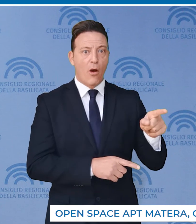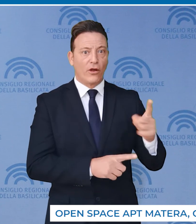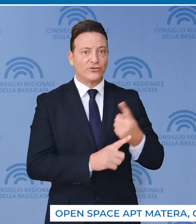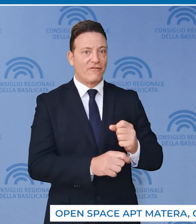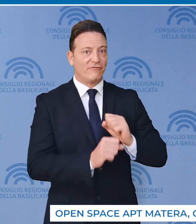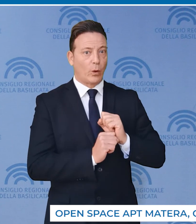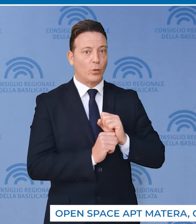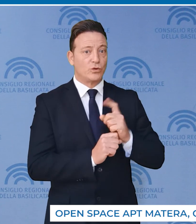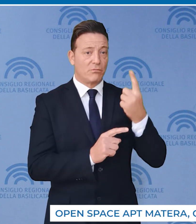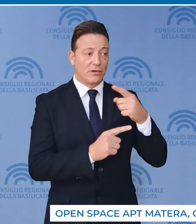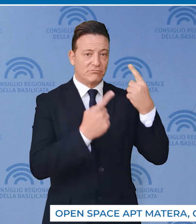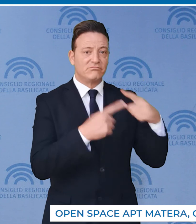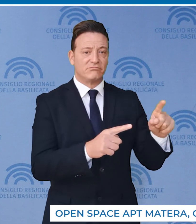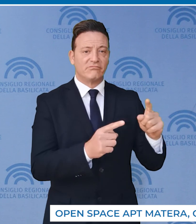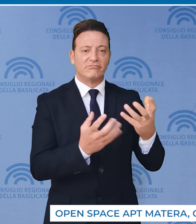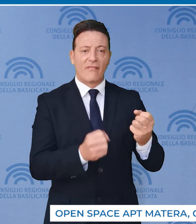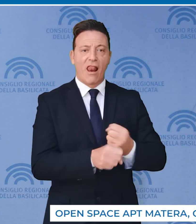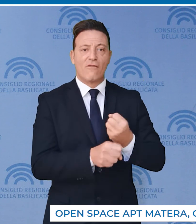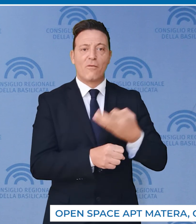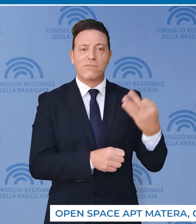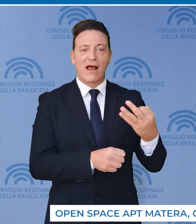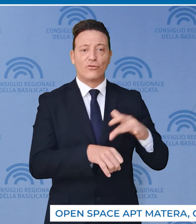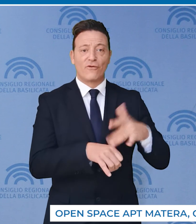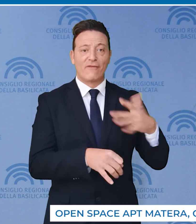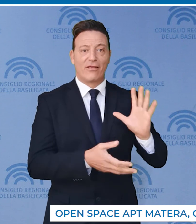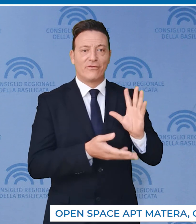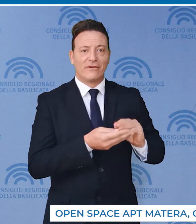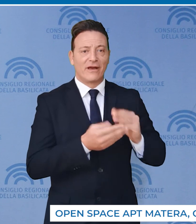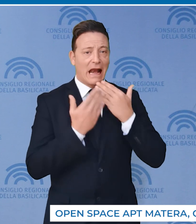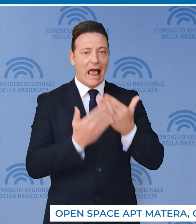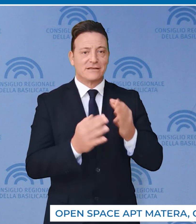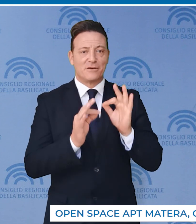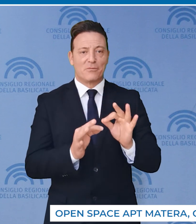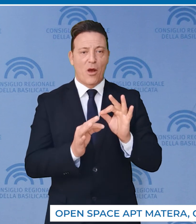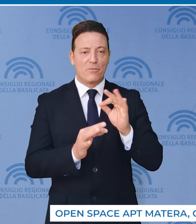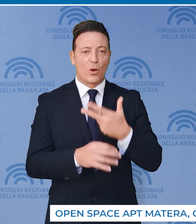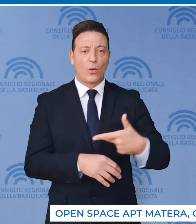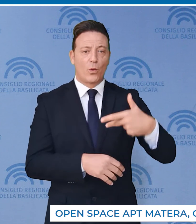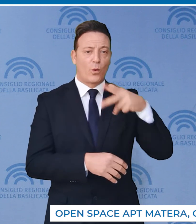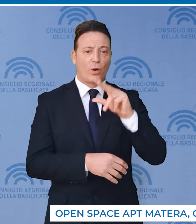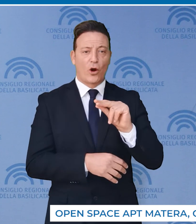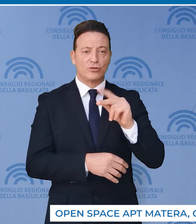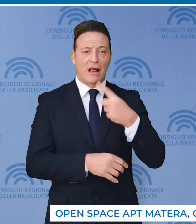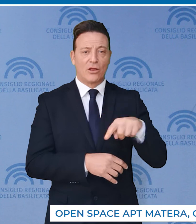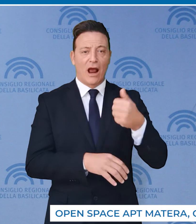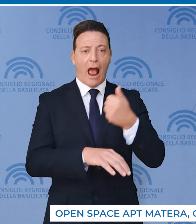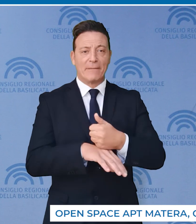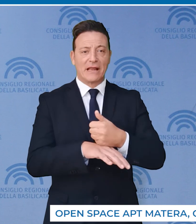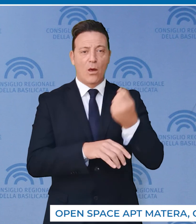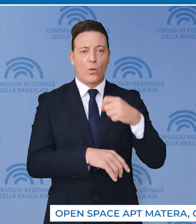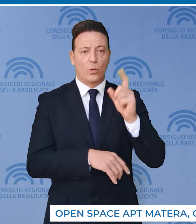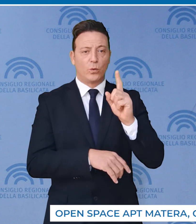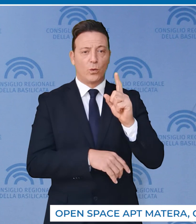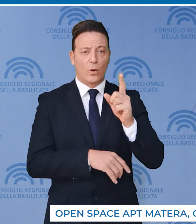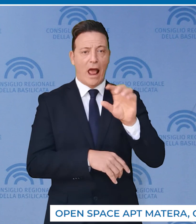fiducia e di affidabilità conseguito grazie all'agoniato titolo di Capitale della